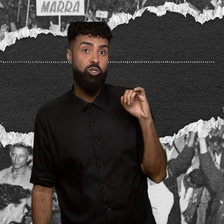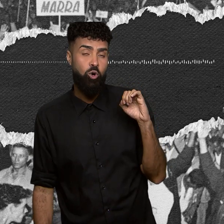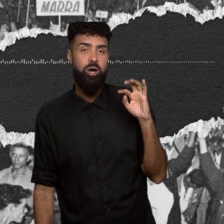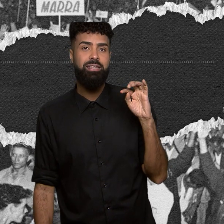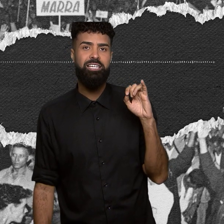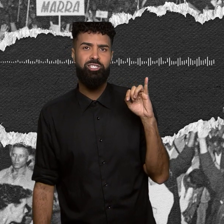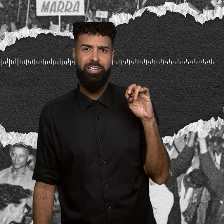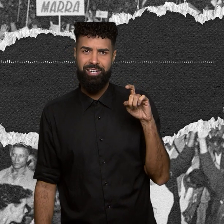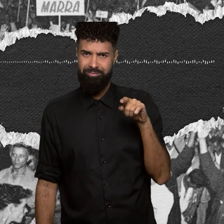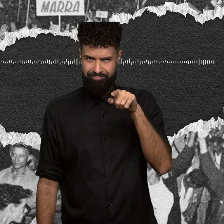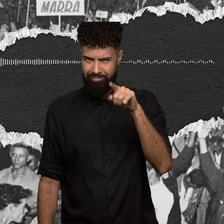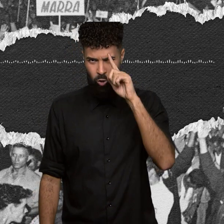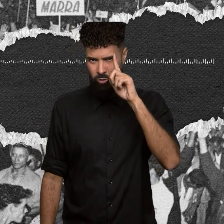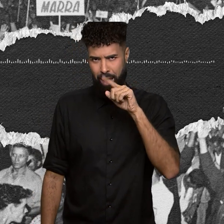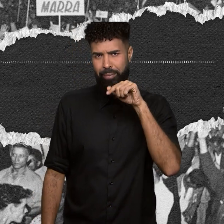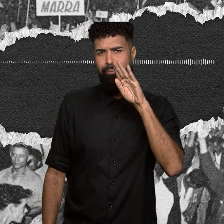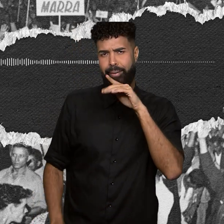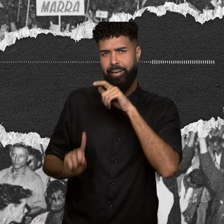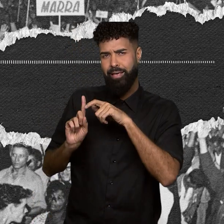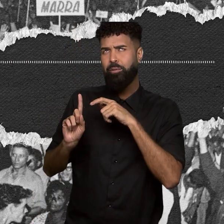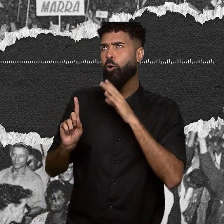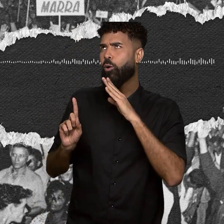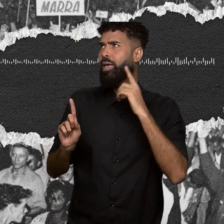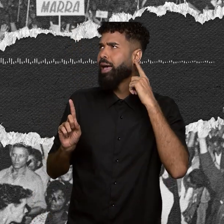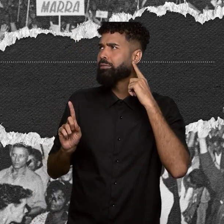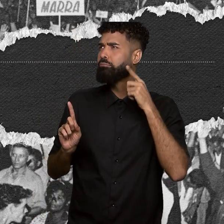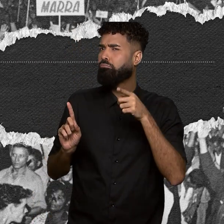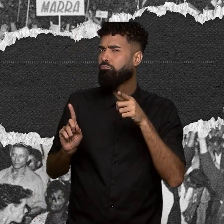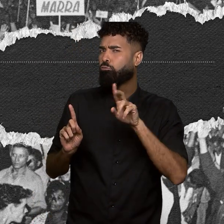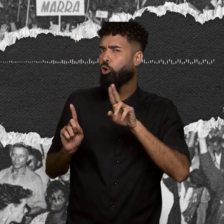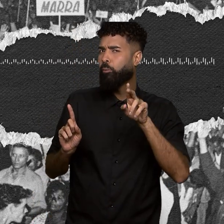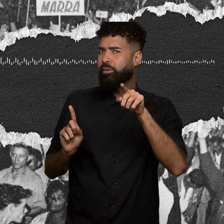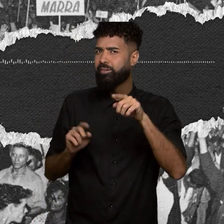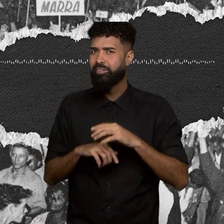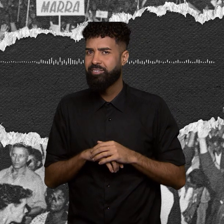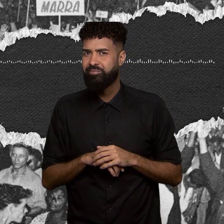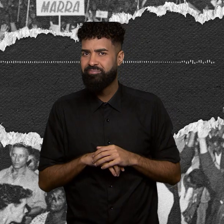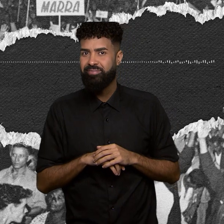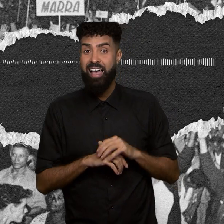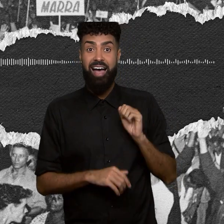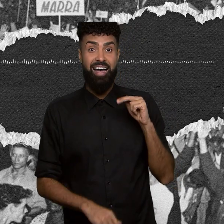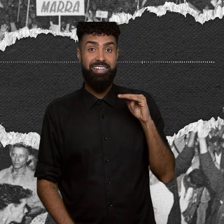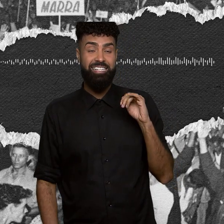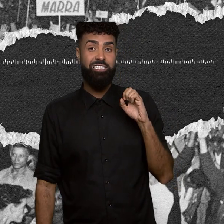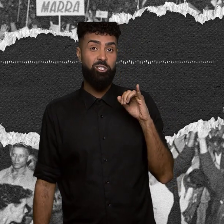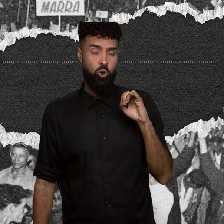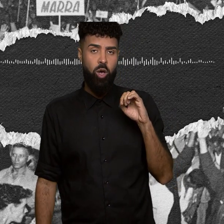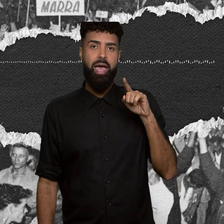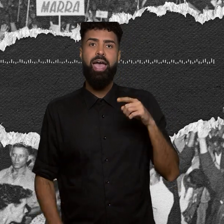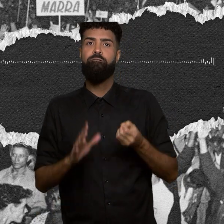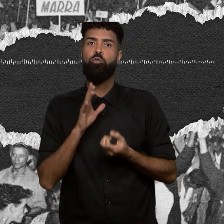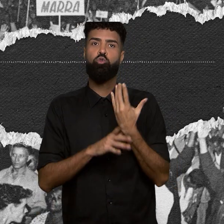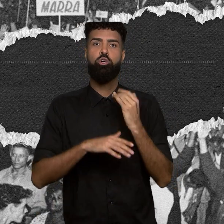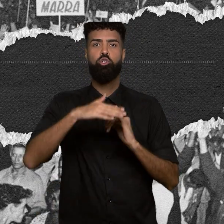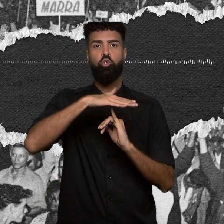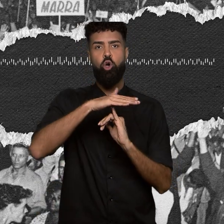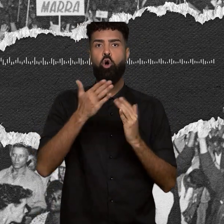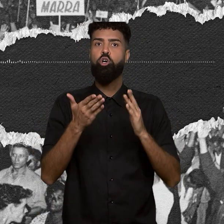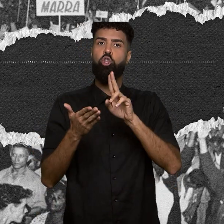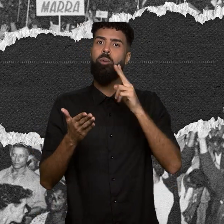sabe quem ele foi, já ouviu esse nome antes. Lembrou aí? Anísio fundou uma instituição que hoje leva o nome dele. O